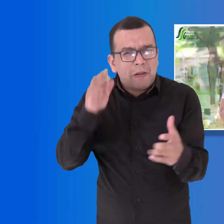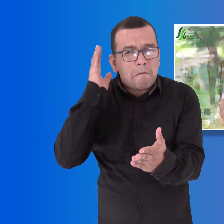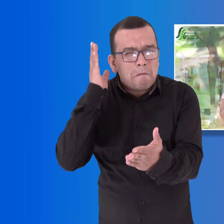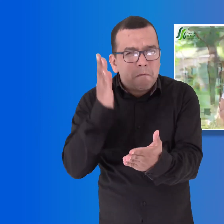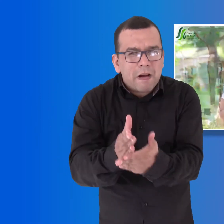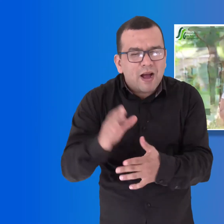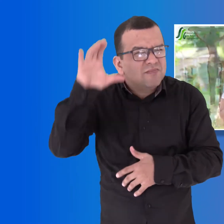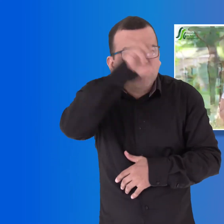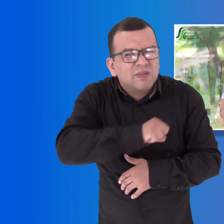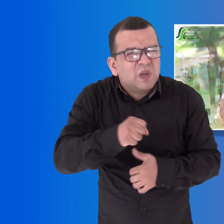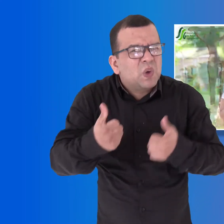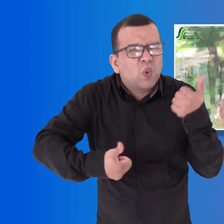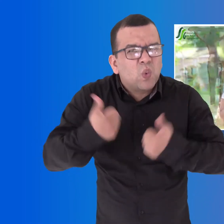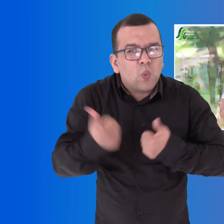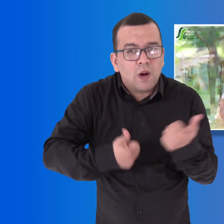fecha?